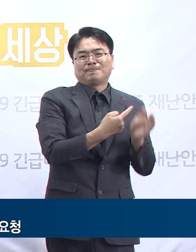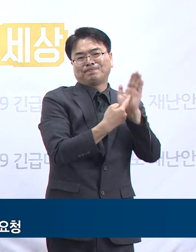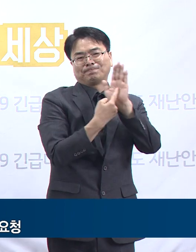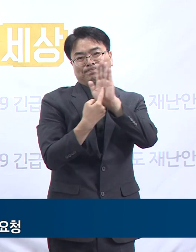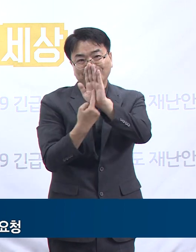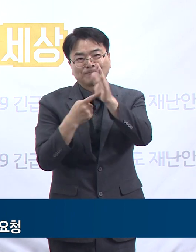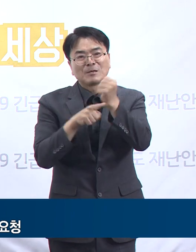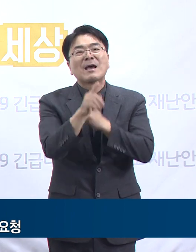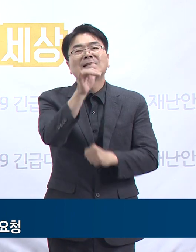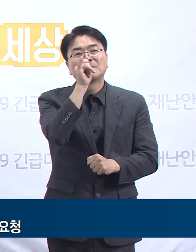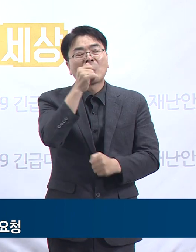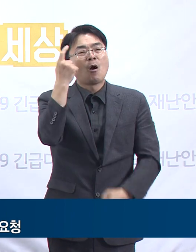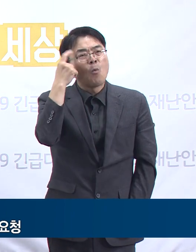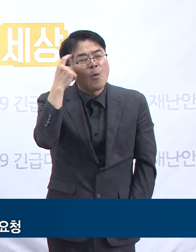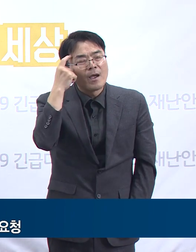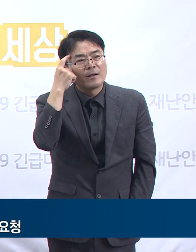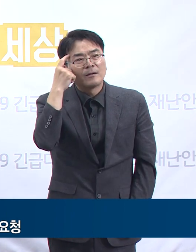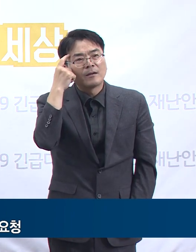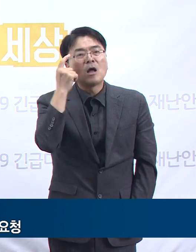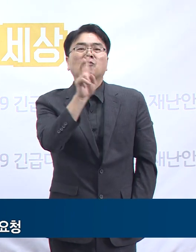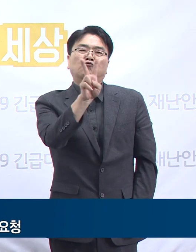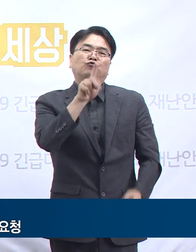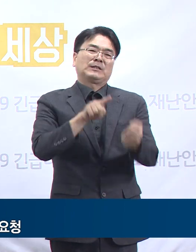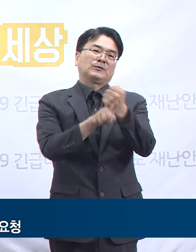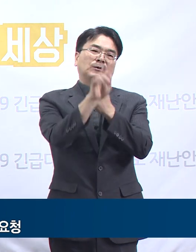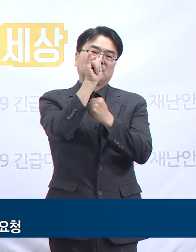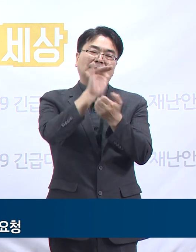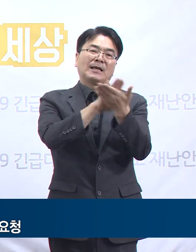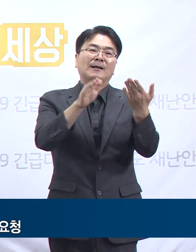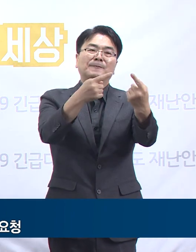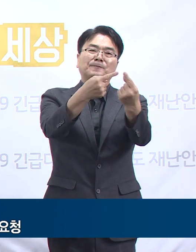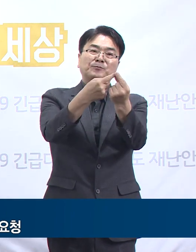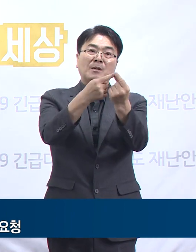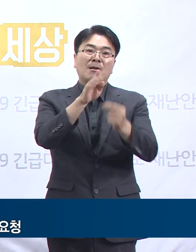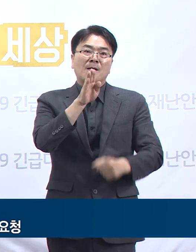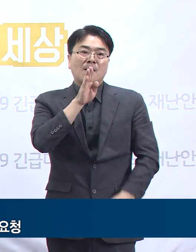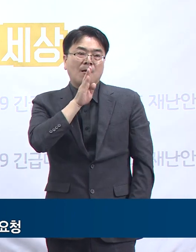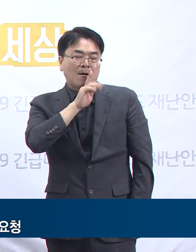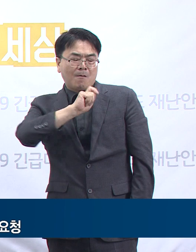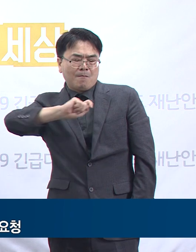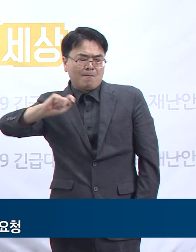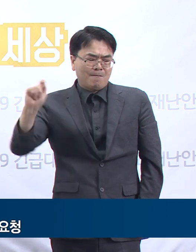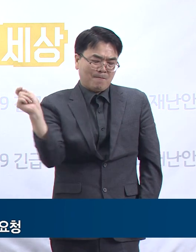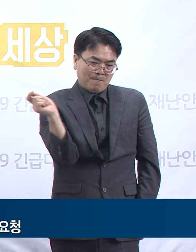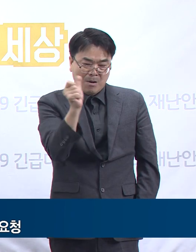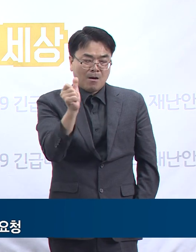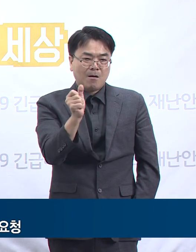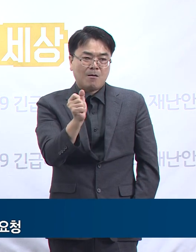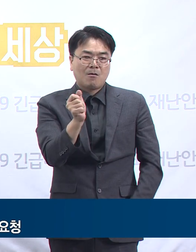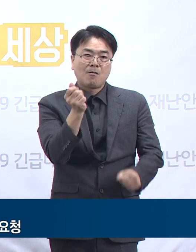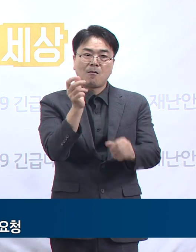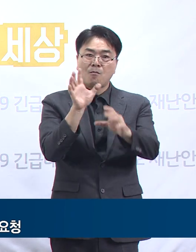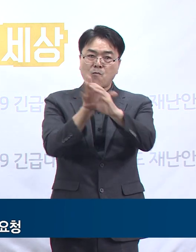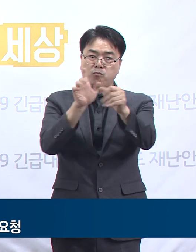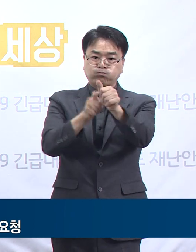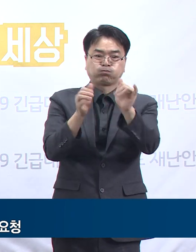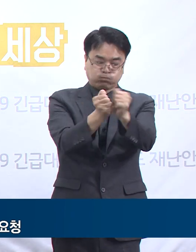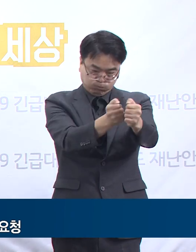가지 이유로 설명드릴 수 있습니다. 첫 번째, 매우 빠른 속도로 확진자가 증가하고 있다는 것입니다.